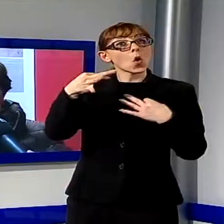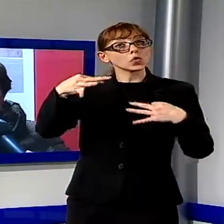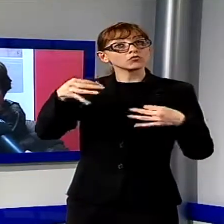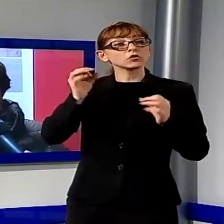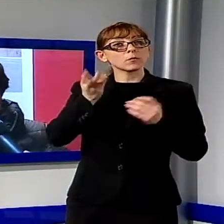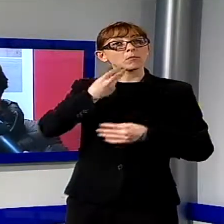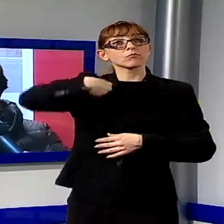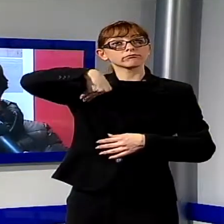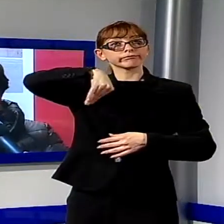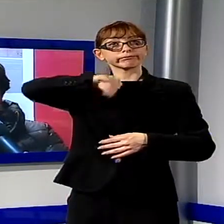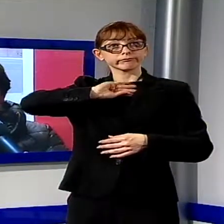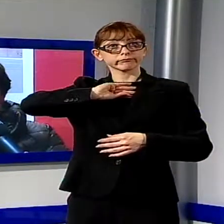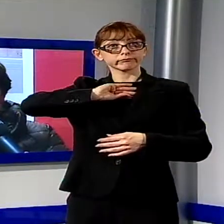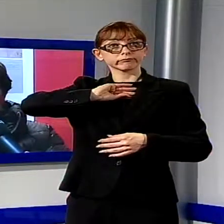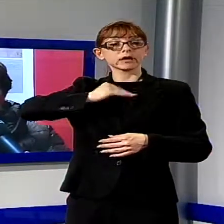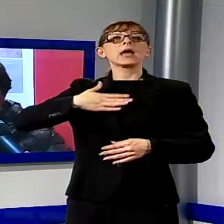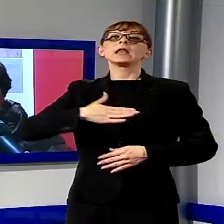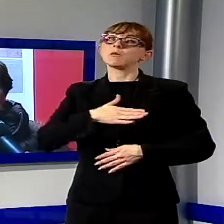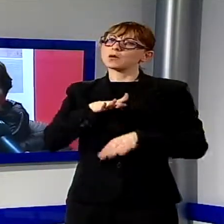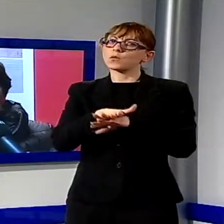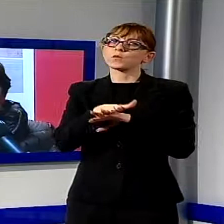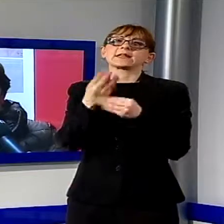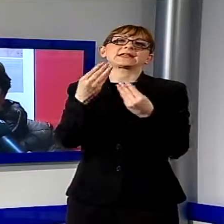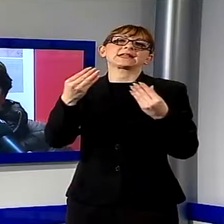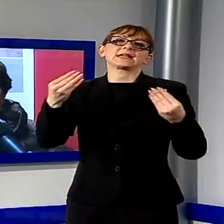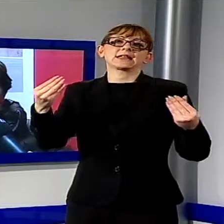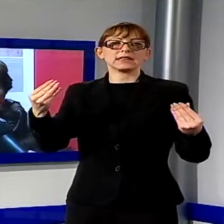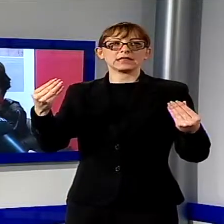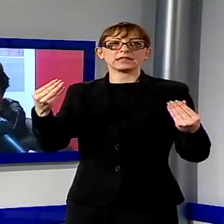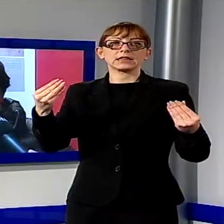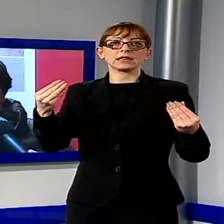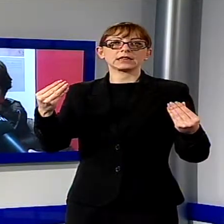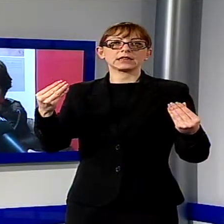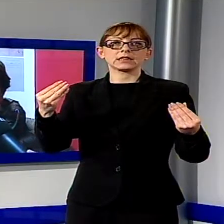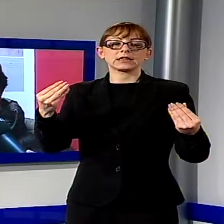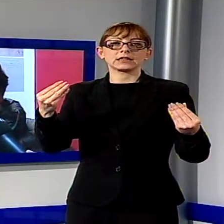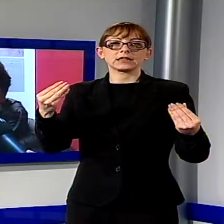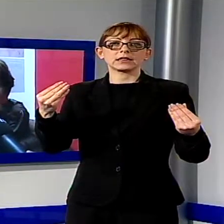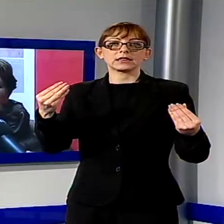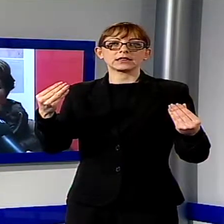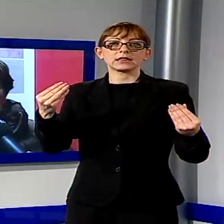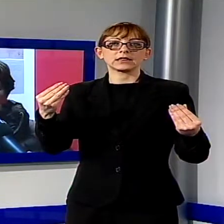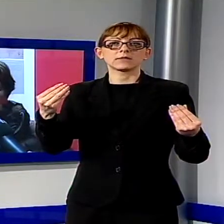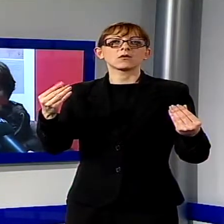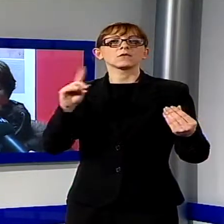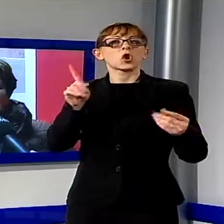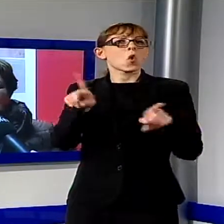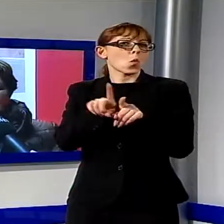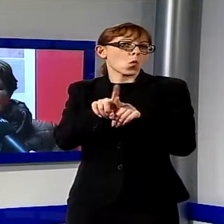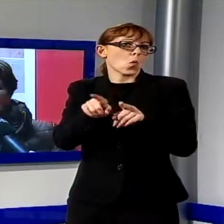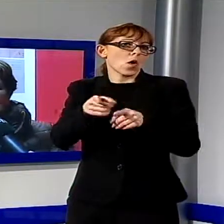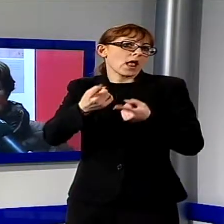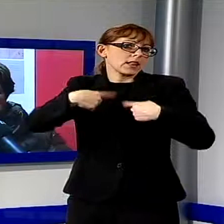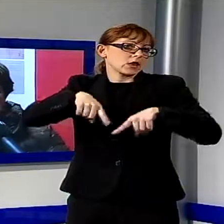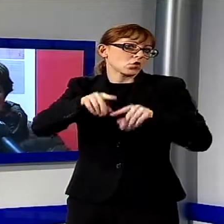Napoleone usava moltissimo, sono le cravate che non vanno confuso con le nostre e l'importanza di questo oggetto è che